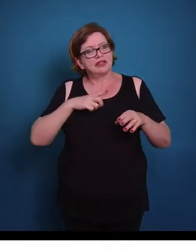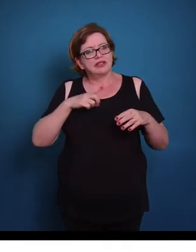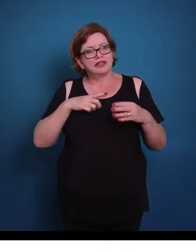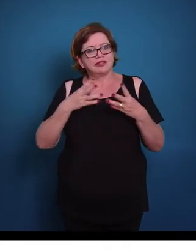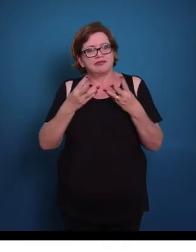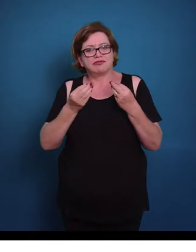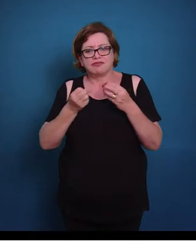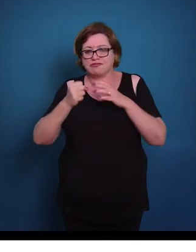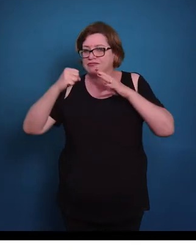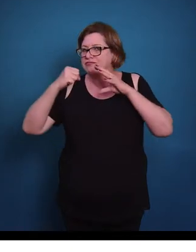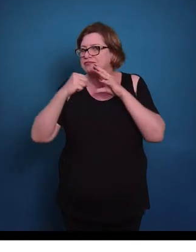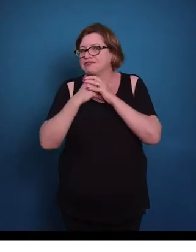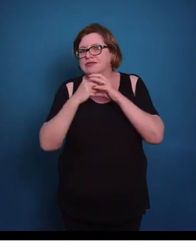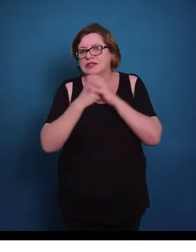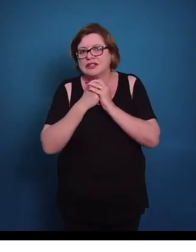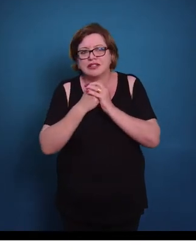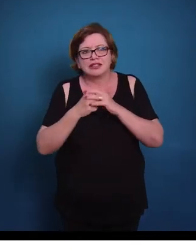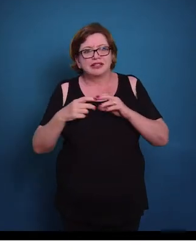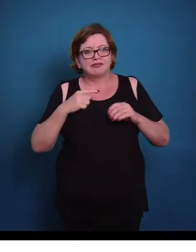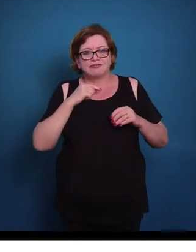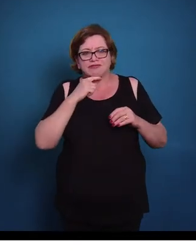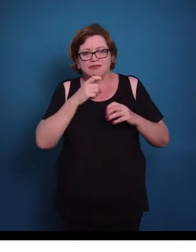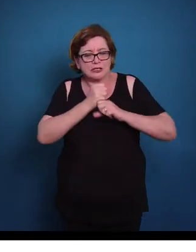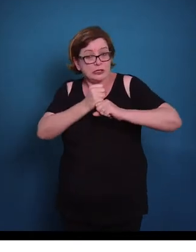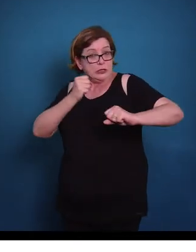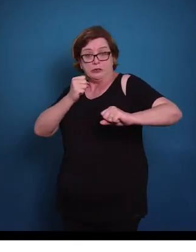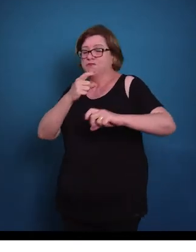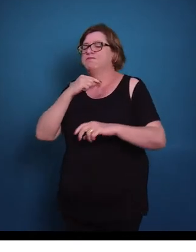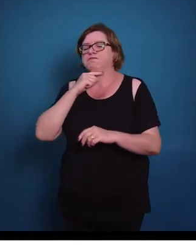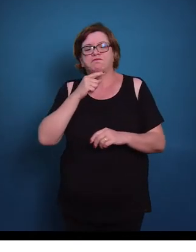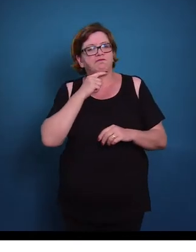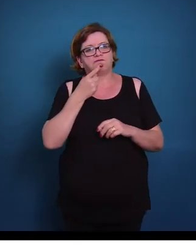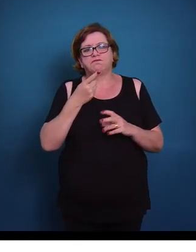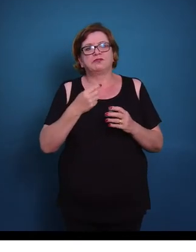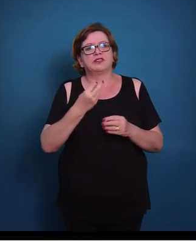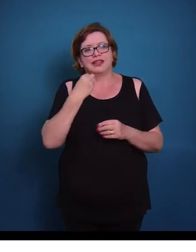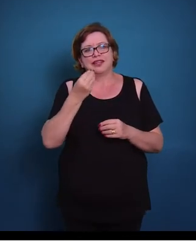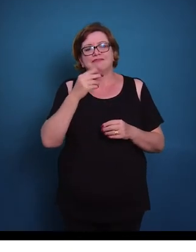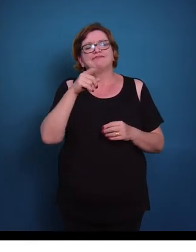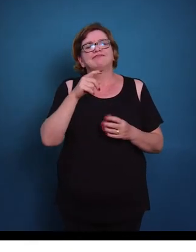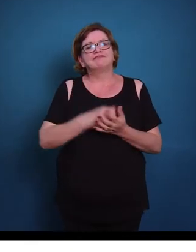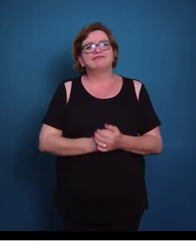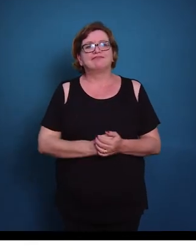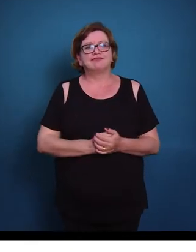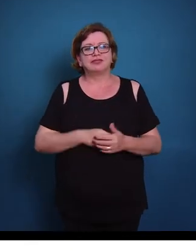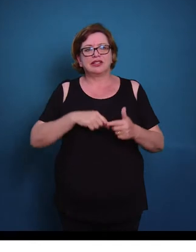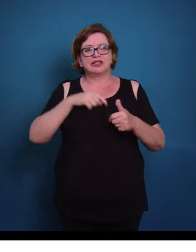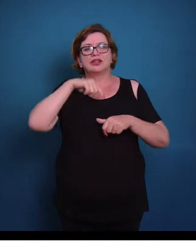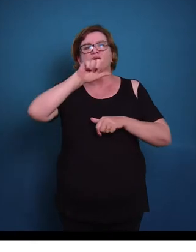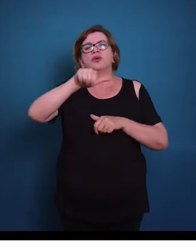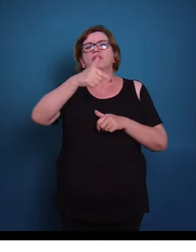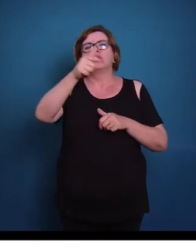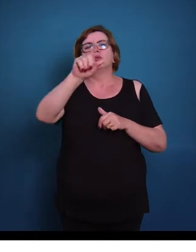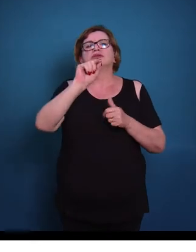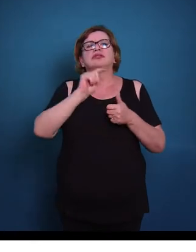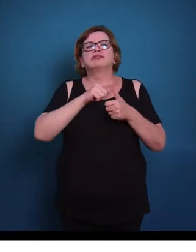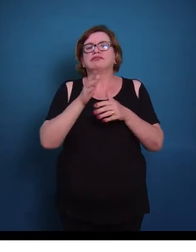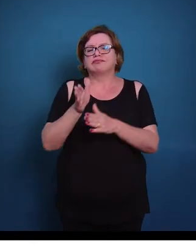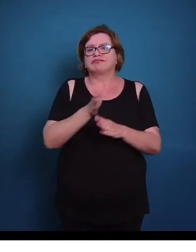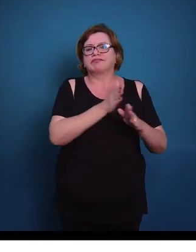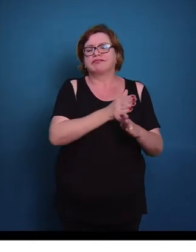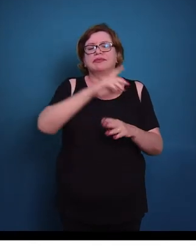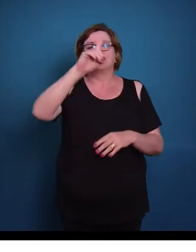muito grande de células. Esse tecido não suporta uma atração muito forte. Daí nós temos o tecido conjuntivo denso. Então